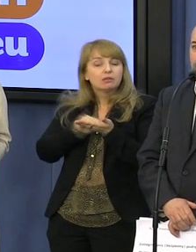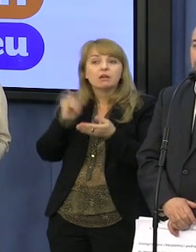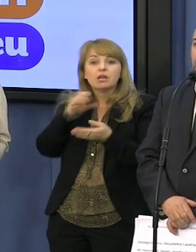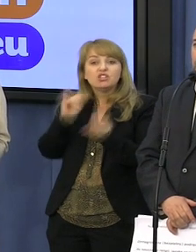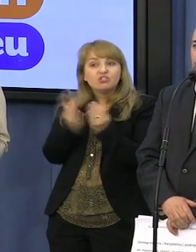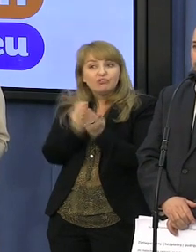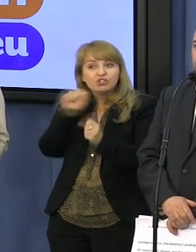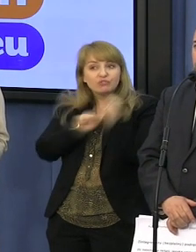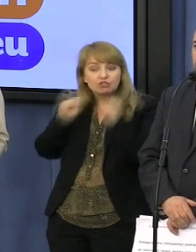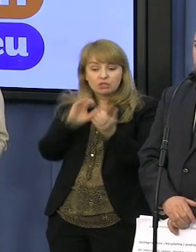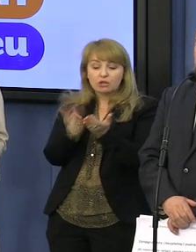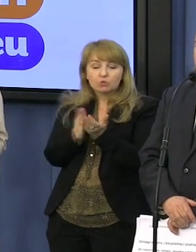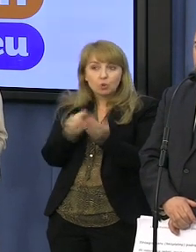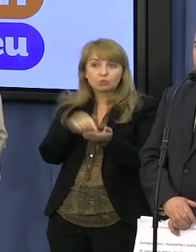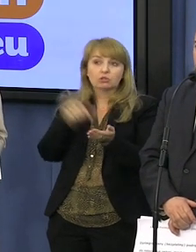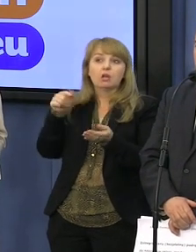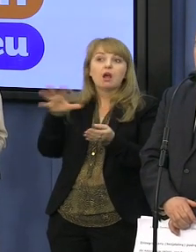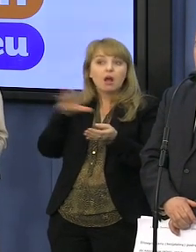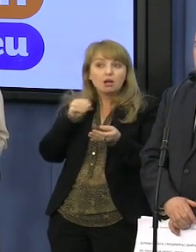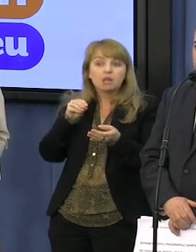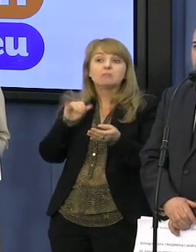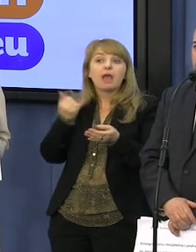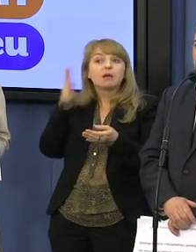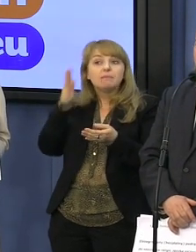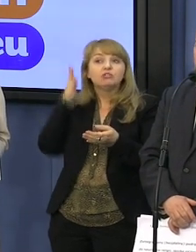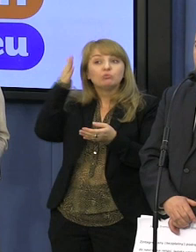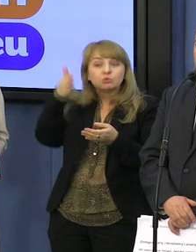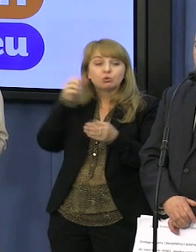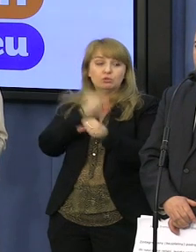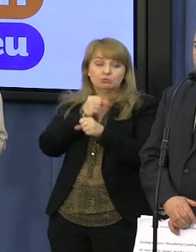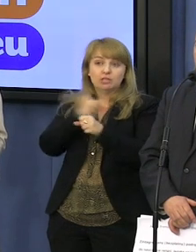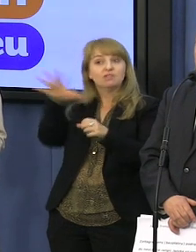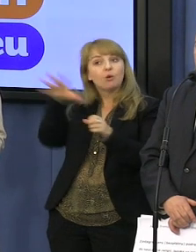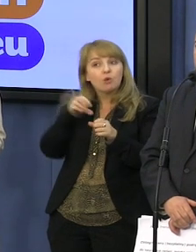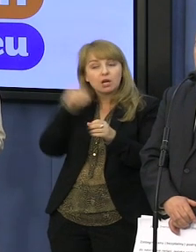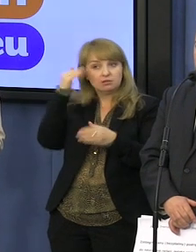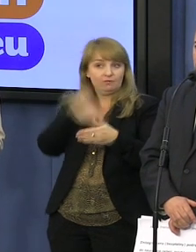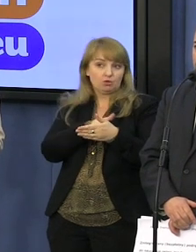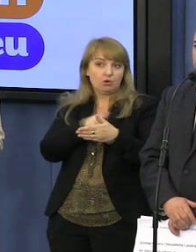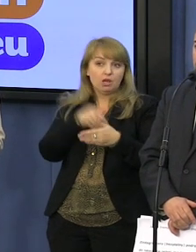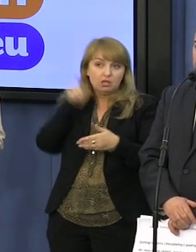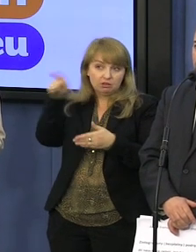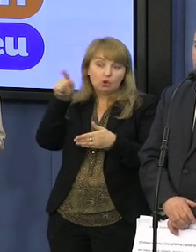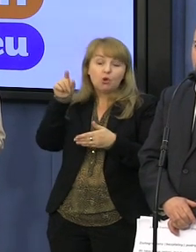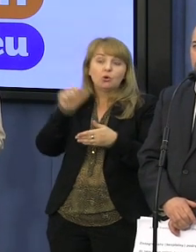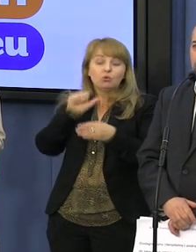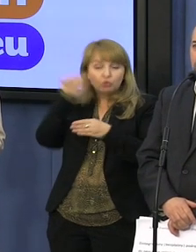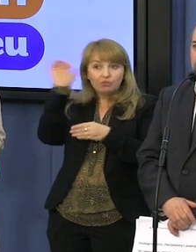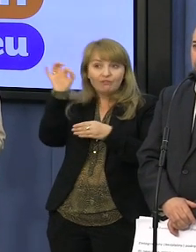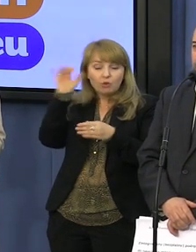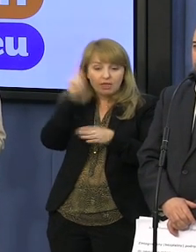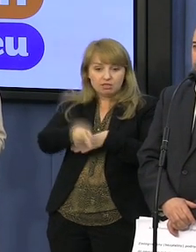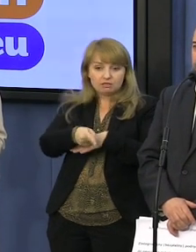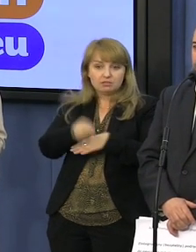zestawu ćwiczeń, na których będą i którymi będą pracować z uczniami. To oni o tym decydują. Jak oni będą